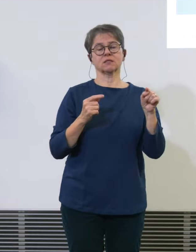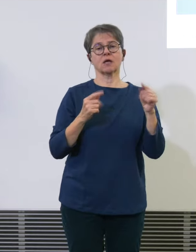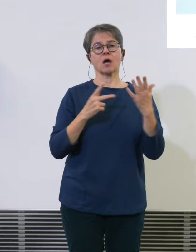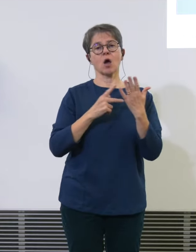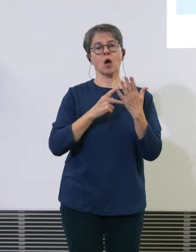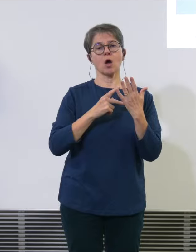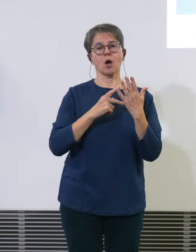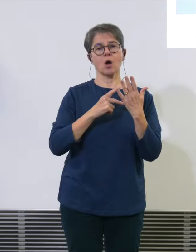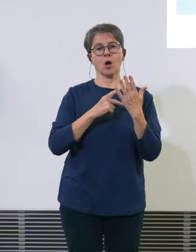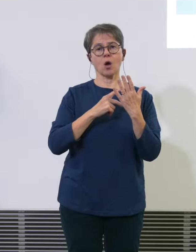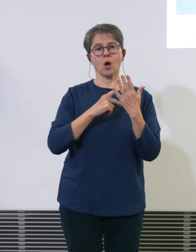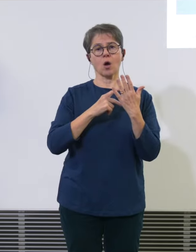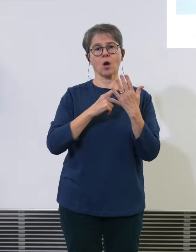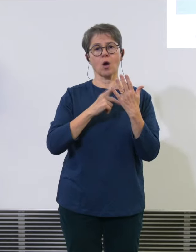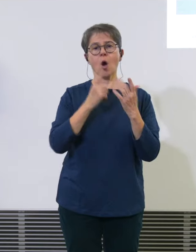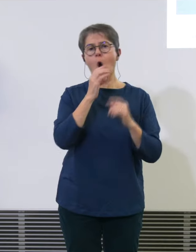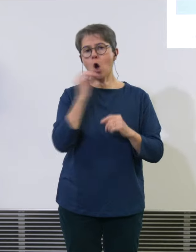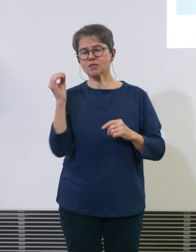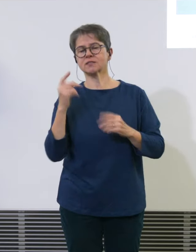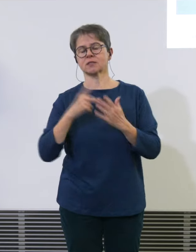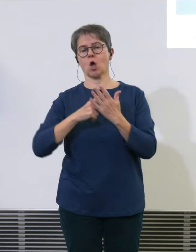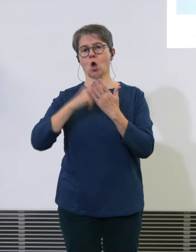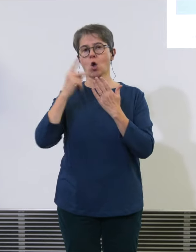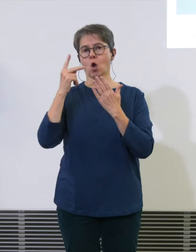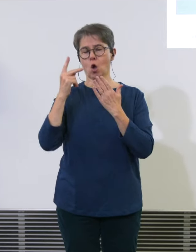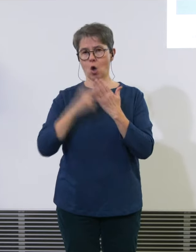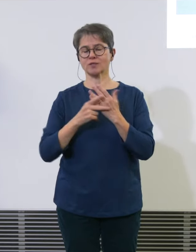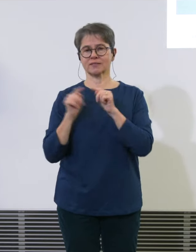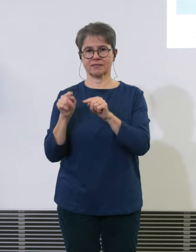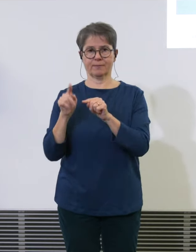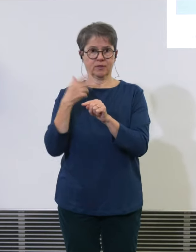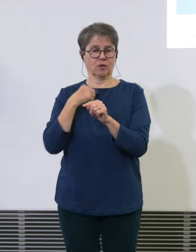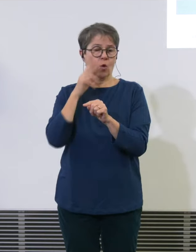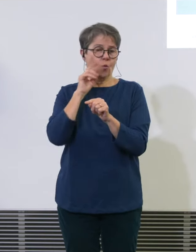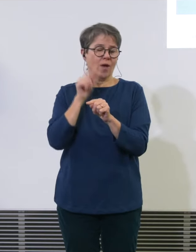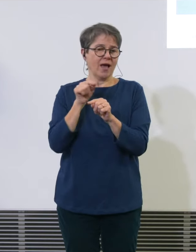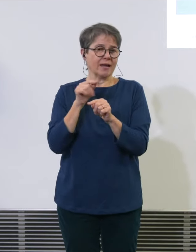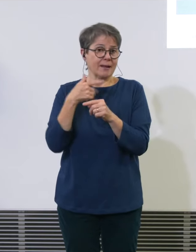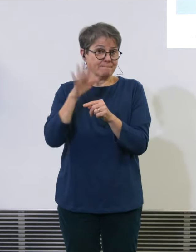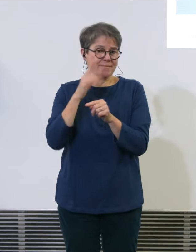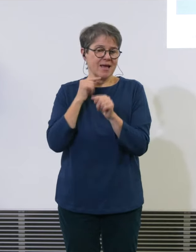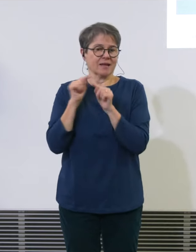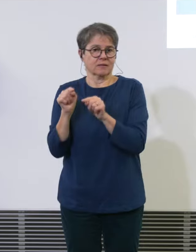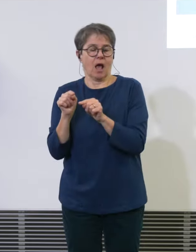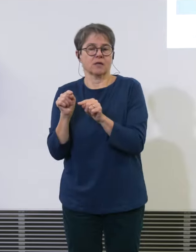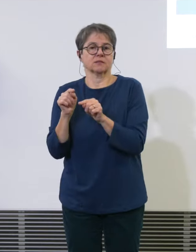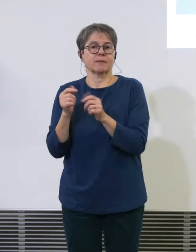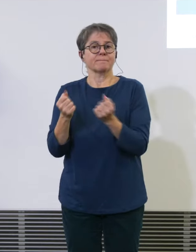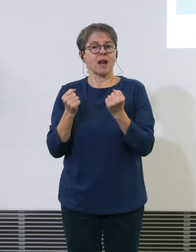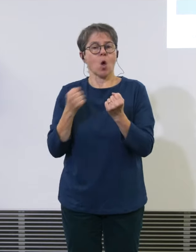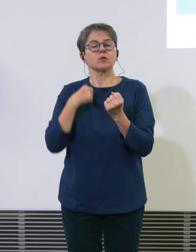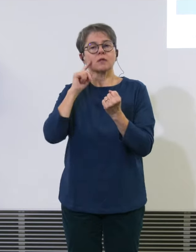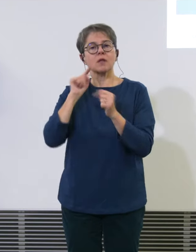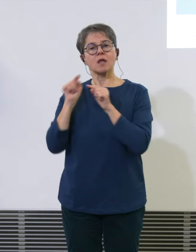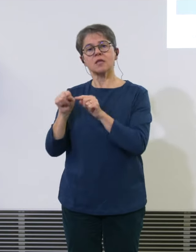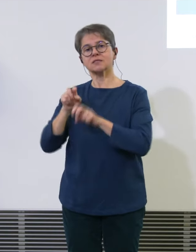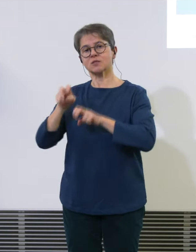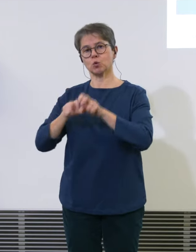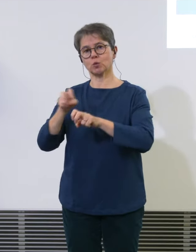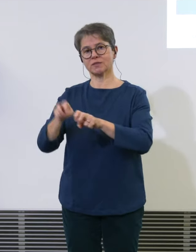deutlich häufiger quasi standardmässig auch als Piloten genutzt werden wird der ganze Betrieb stabiler